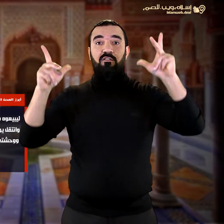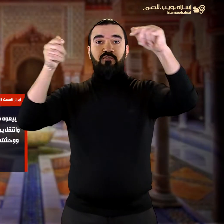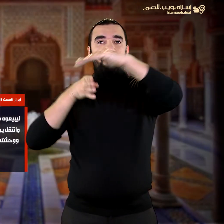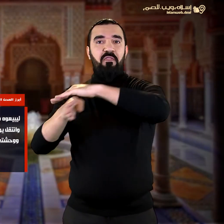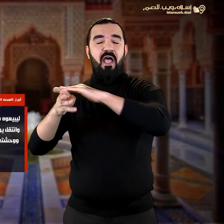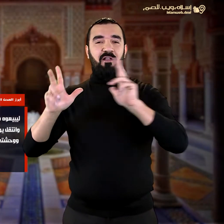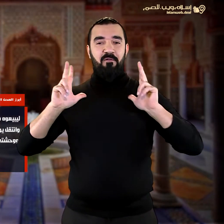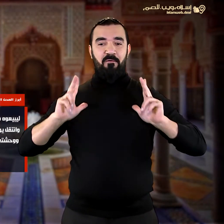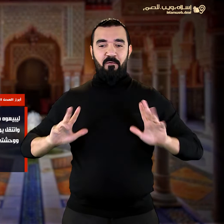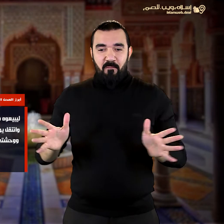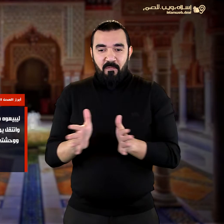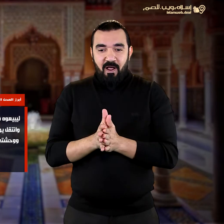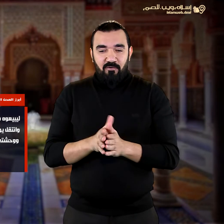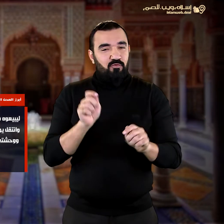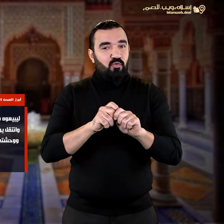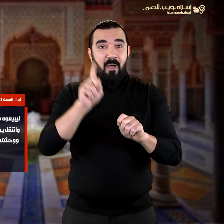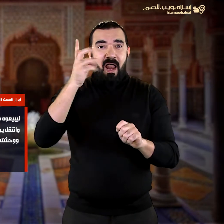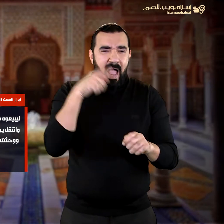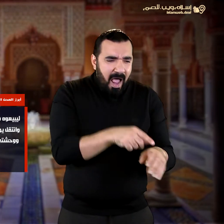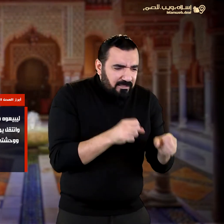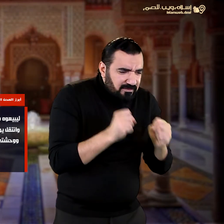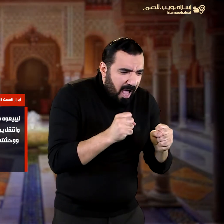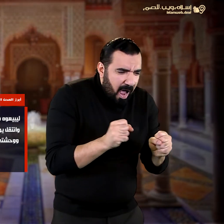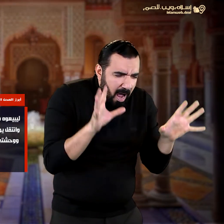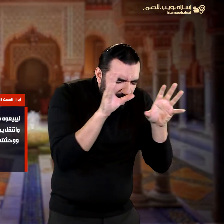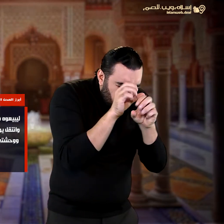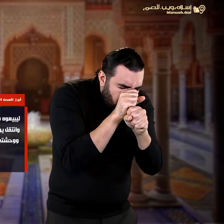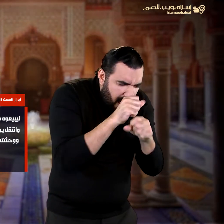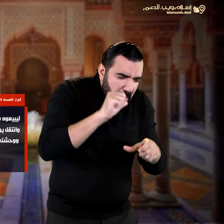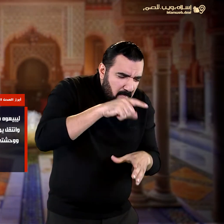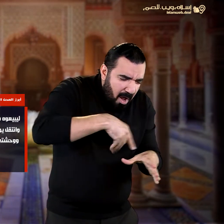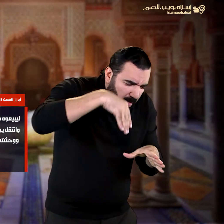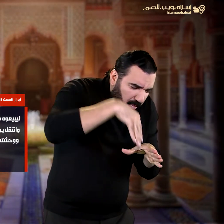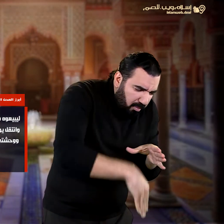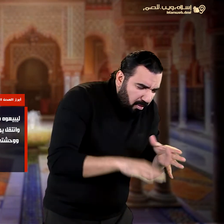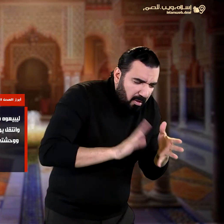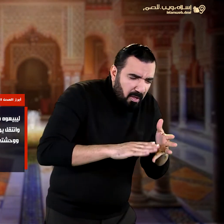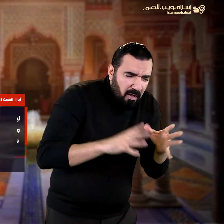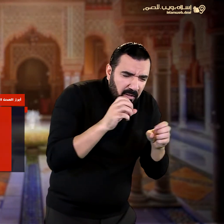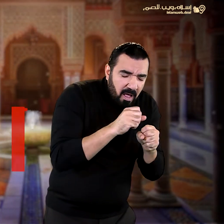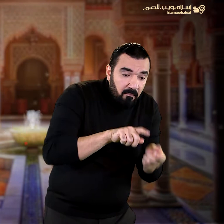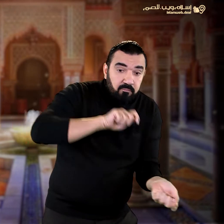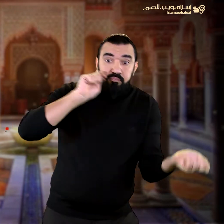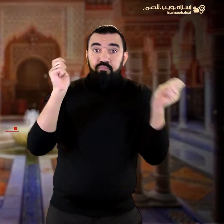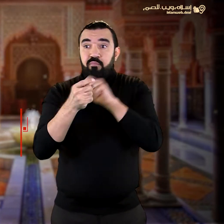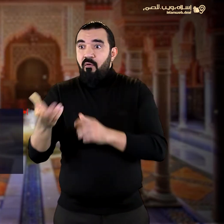البئر ووحشته وبين نعيم القصر وملذاته المحنة